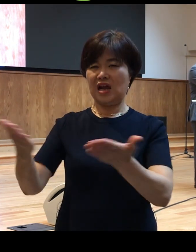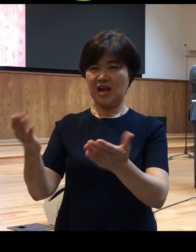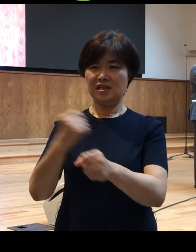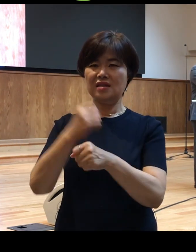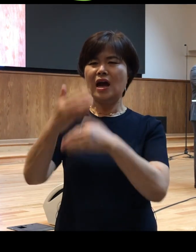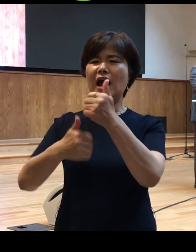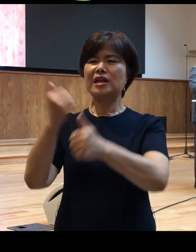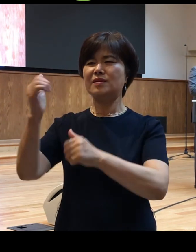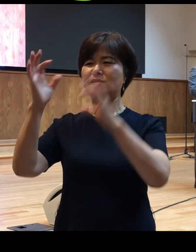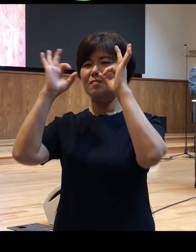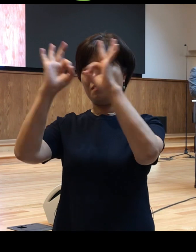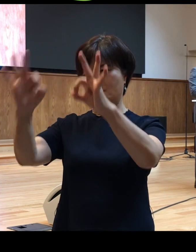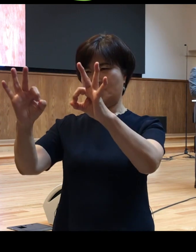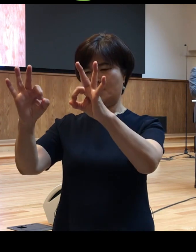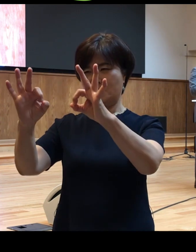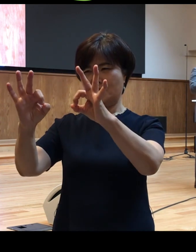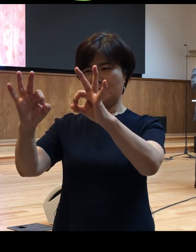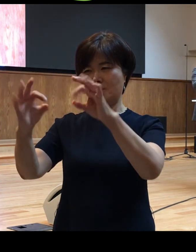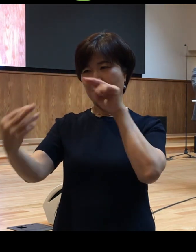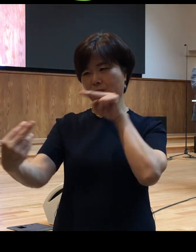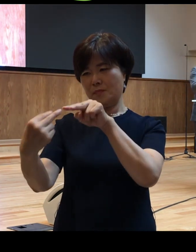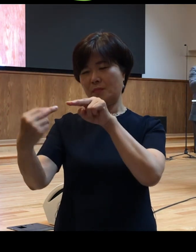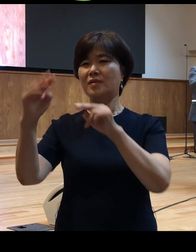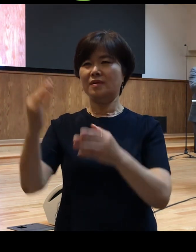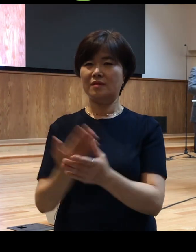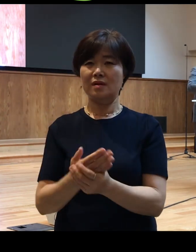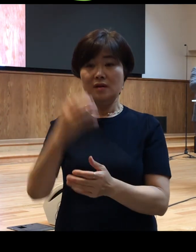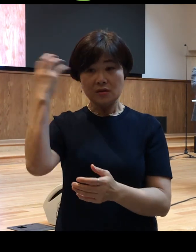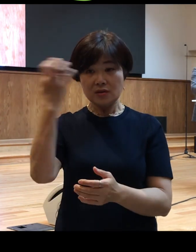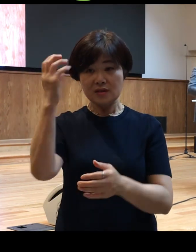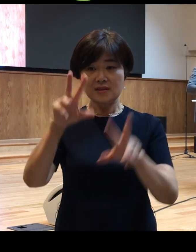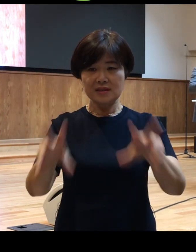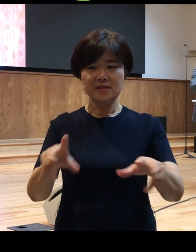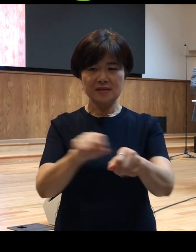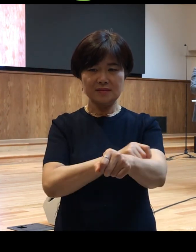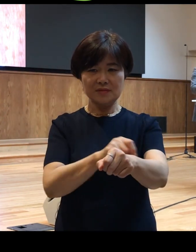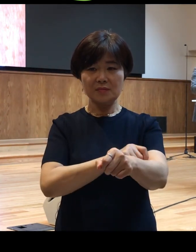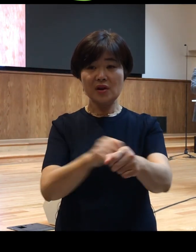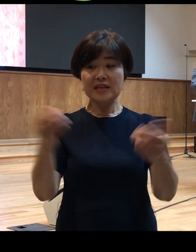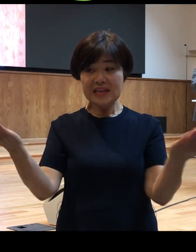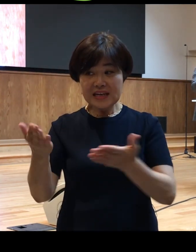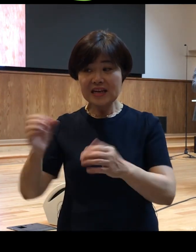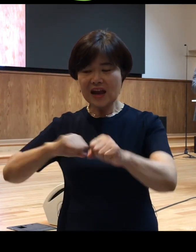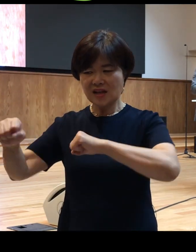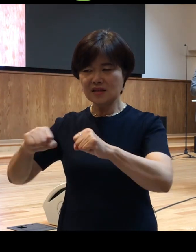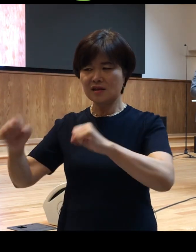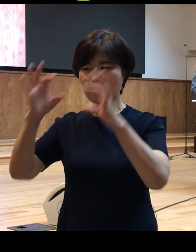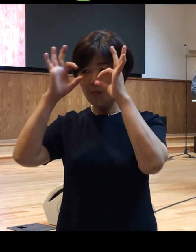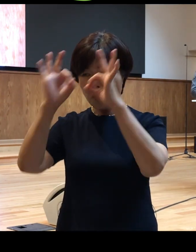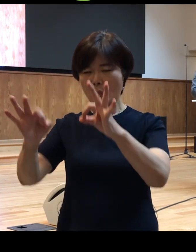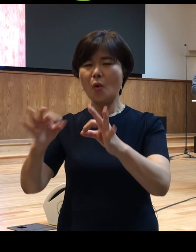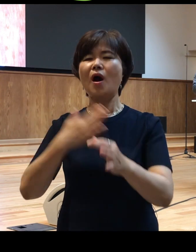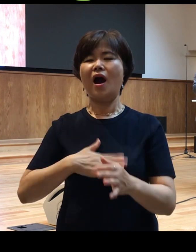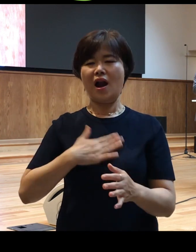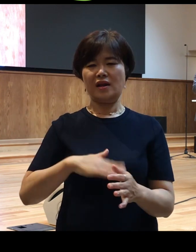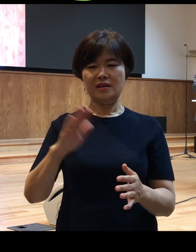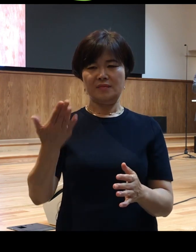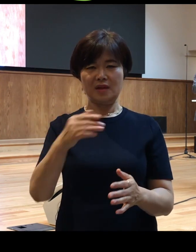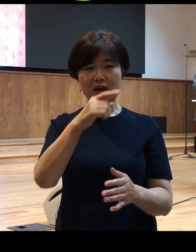바라본 것 성령께서 지금 특별한 일을 그 안에 행하고 계심을 바라본 것입니다 아마 한동안 응시하고